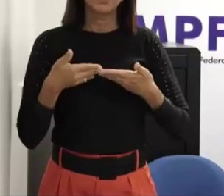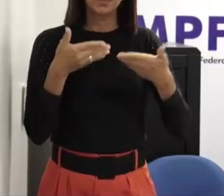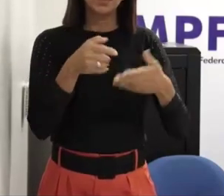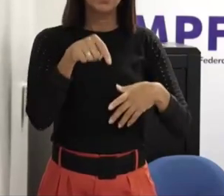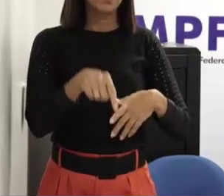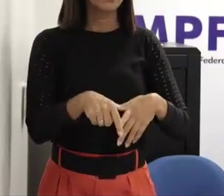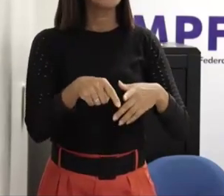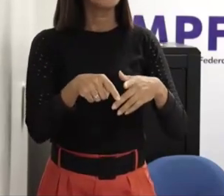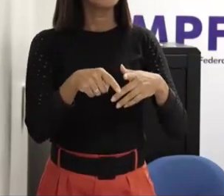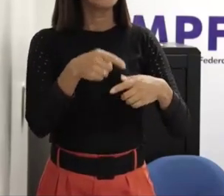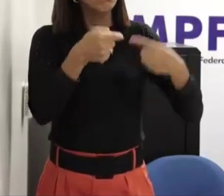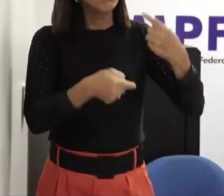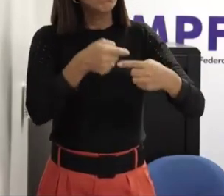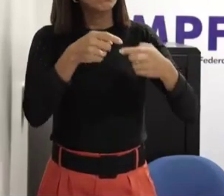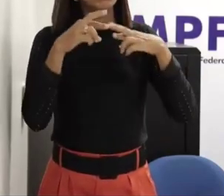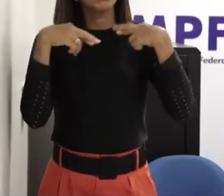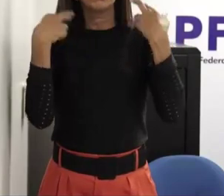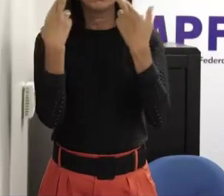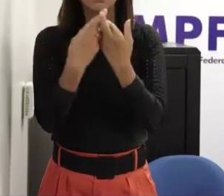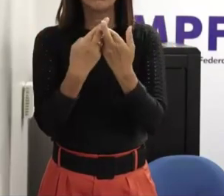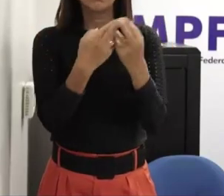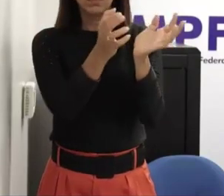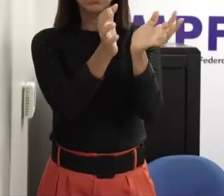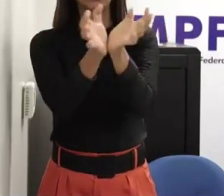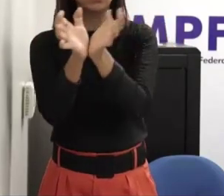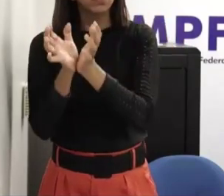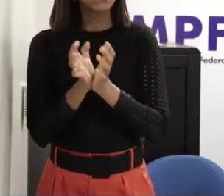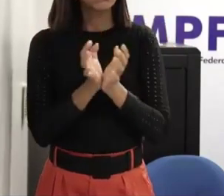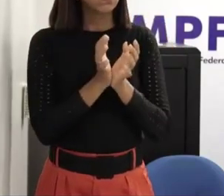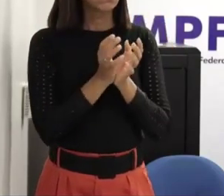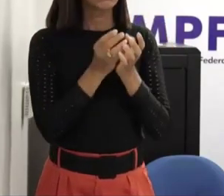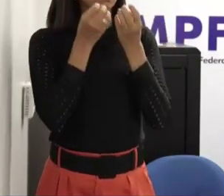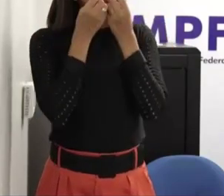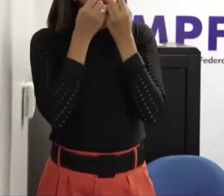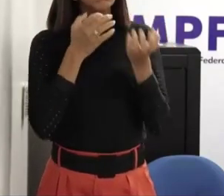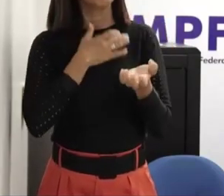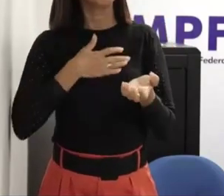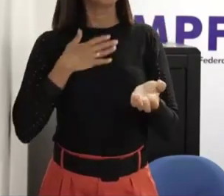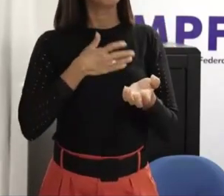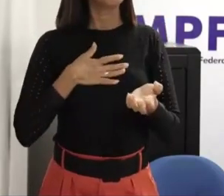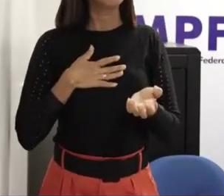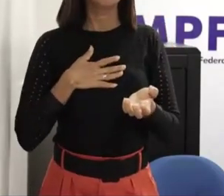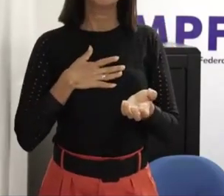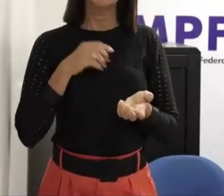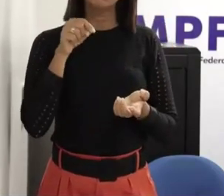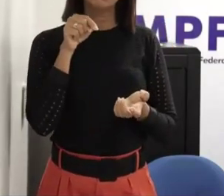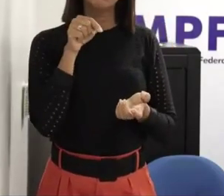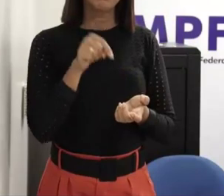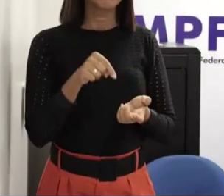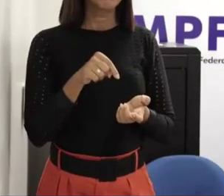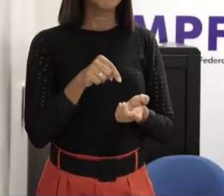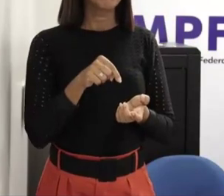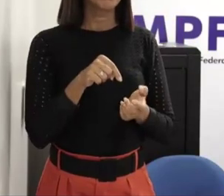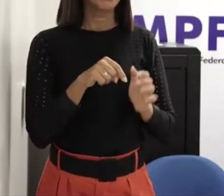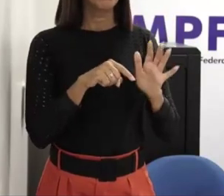principalmente por vários órgãos né aqui e muito bem colocado doutor heitor quando a pergunta última né